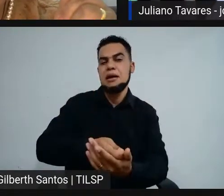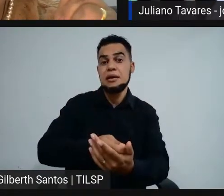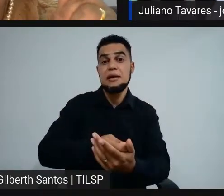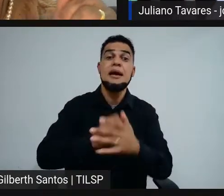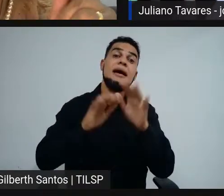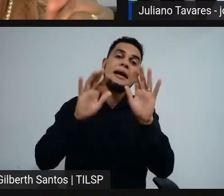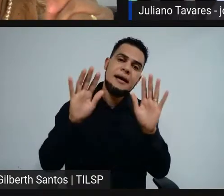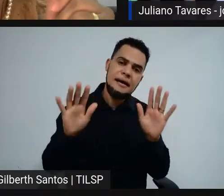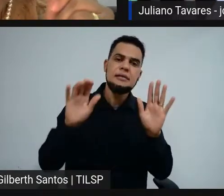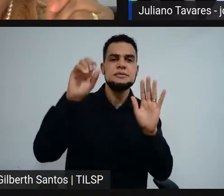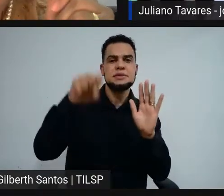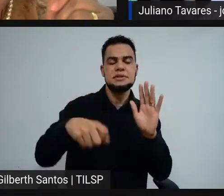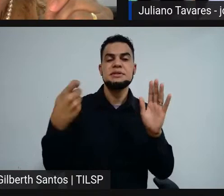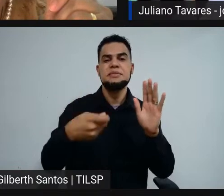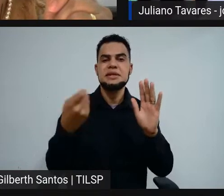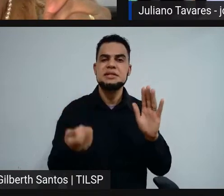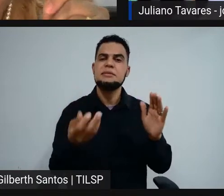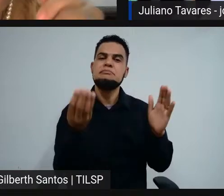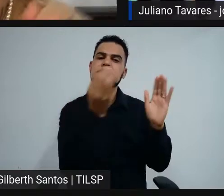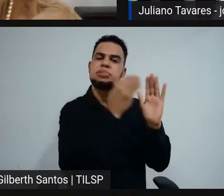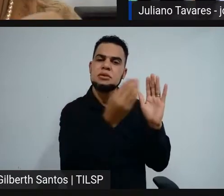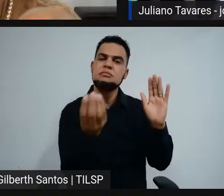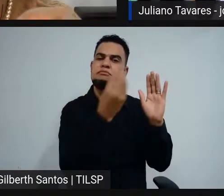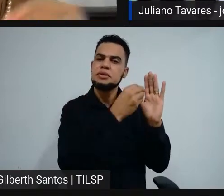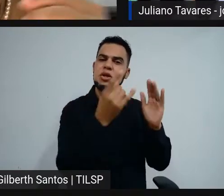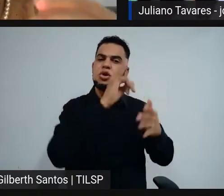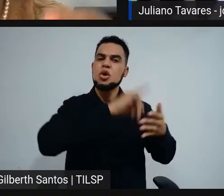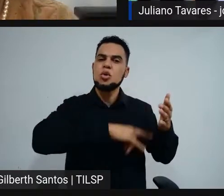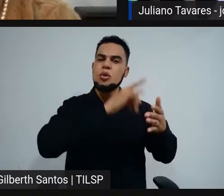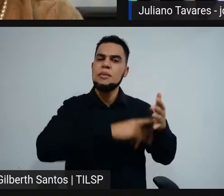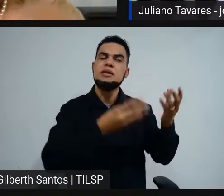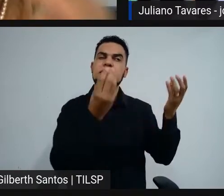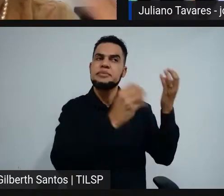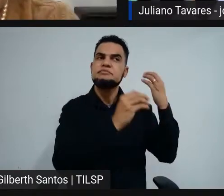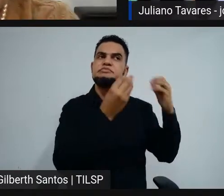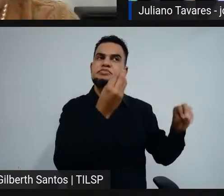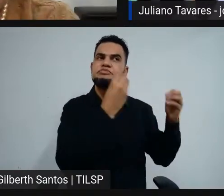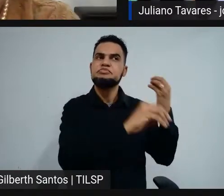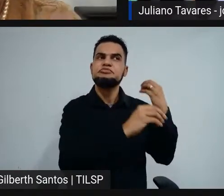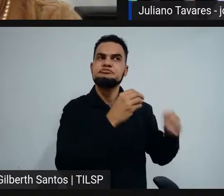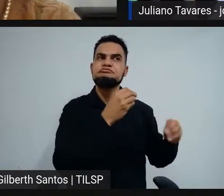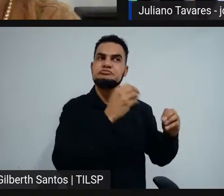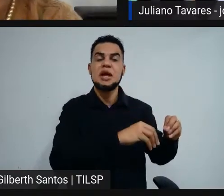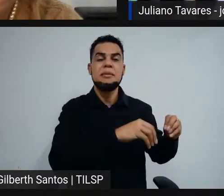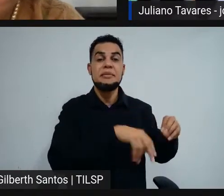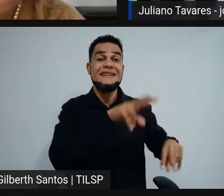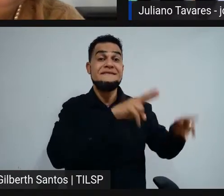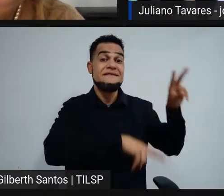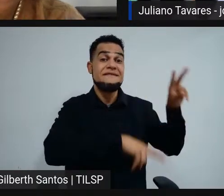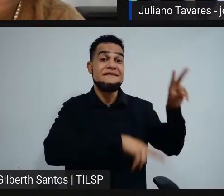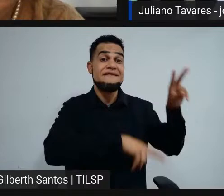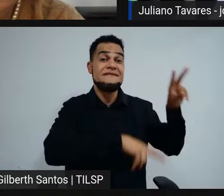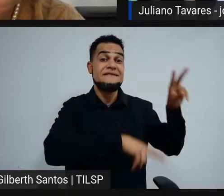anexar documentos que comprovem que você é um candidato apto a